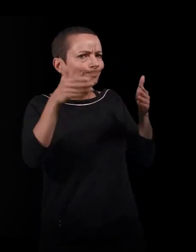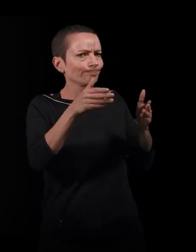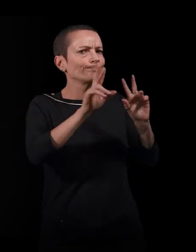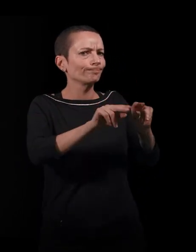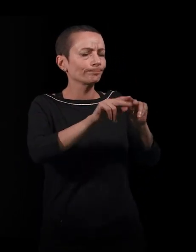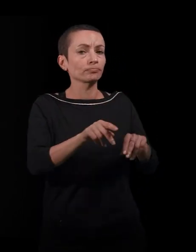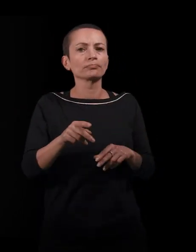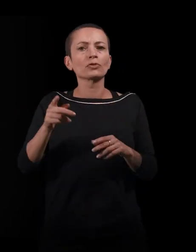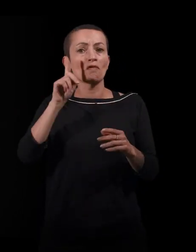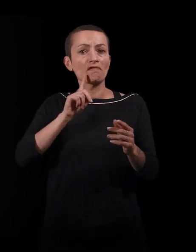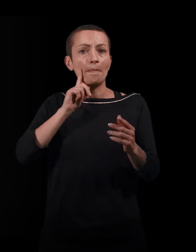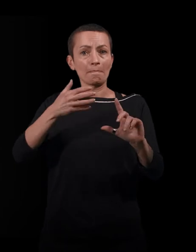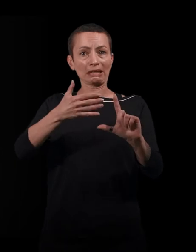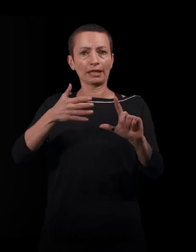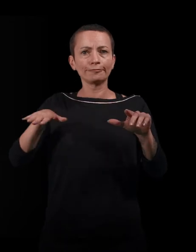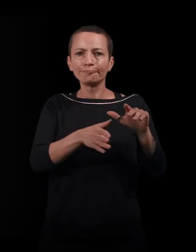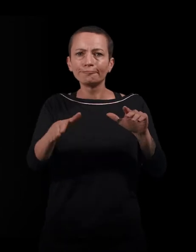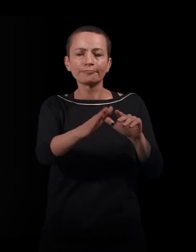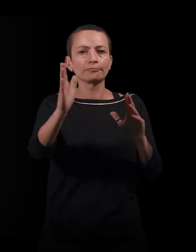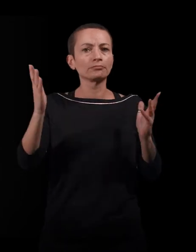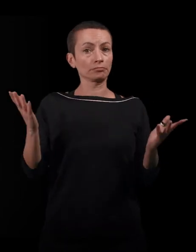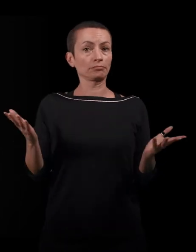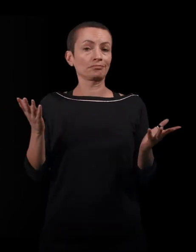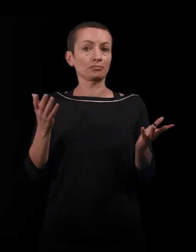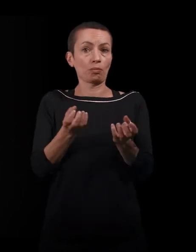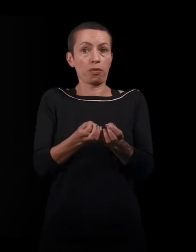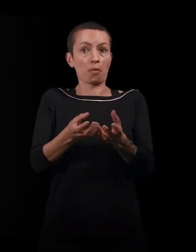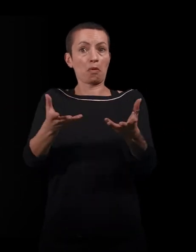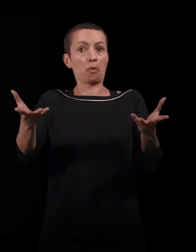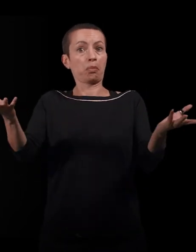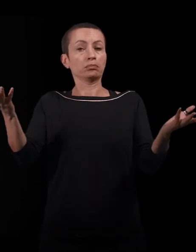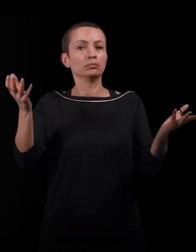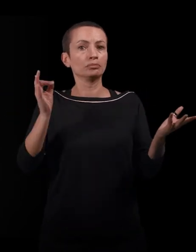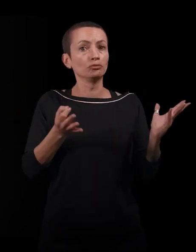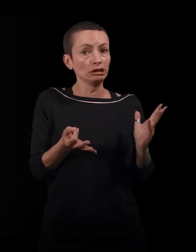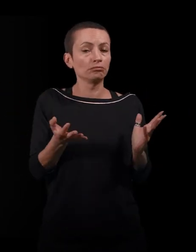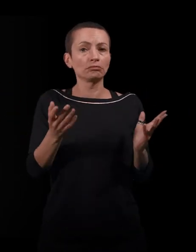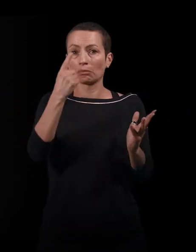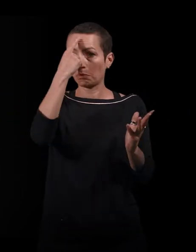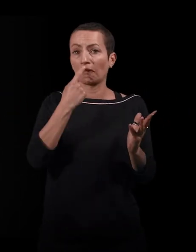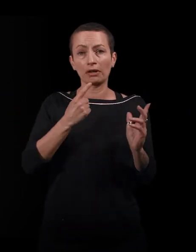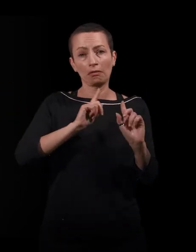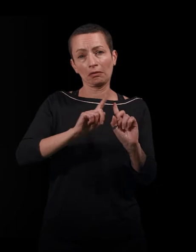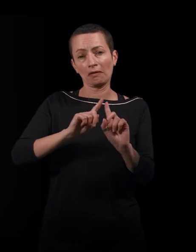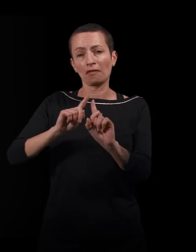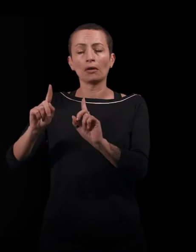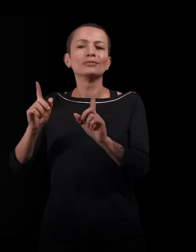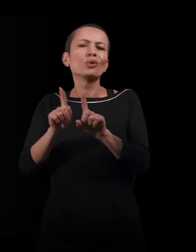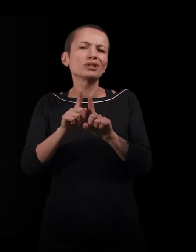Leur circulation en Méditerranée se développe avec des profils différents peut-être que ceux des